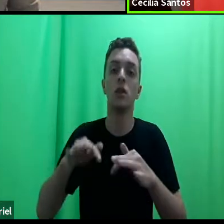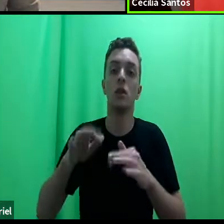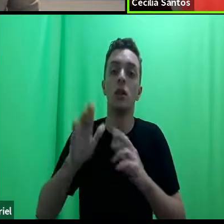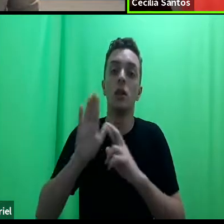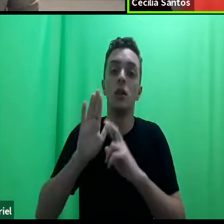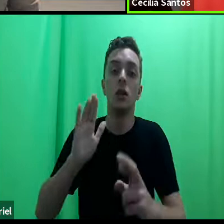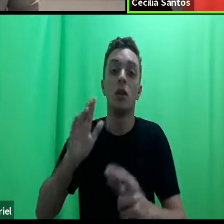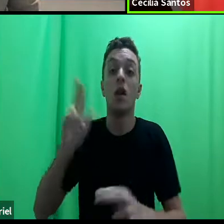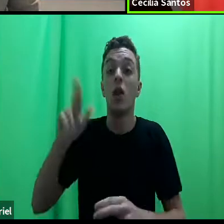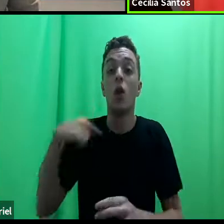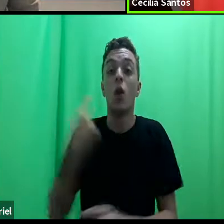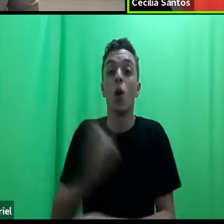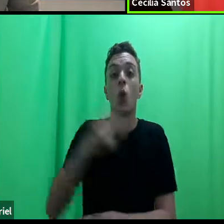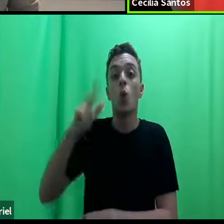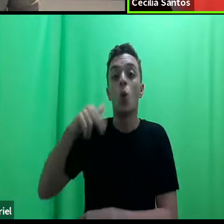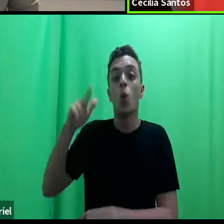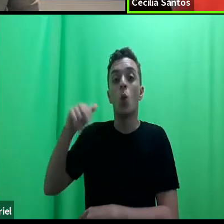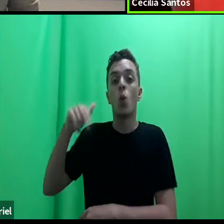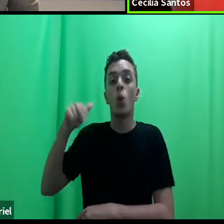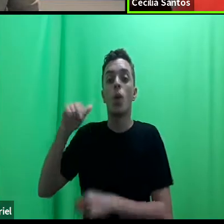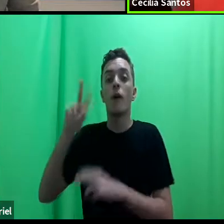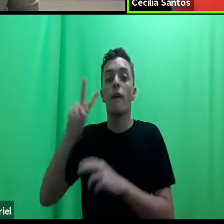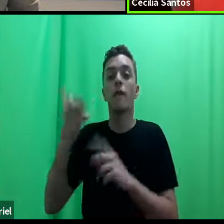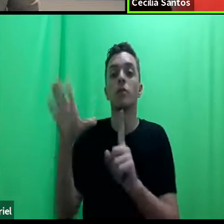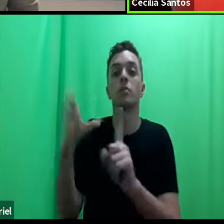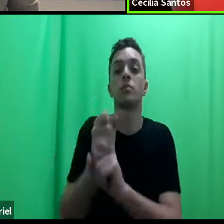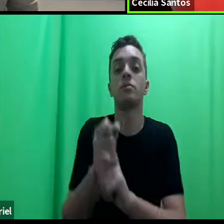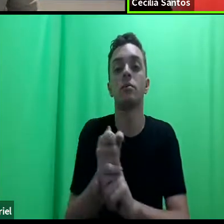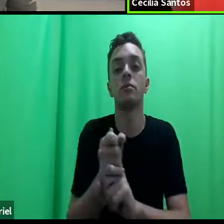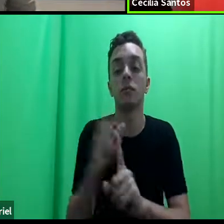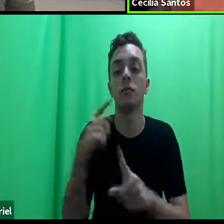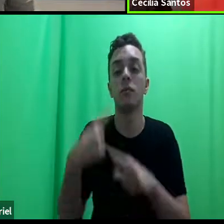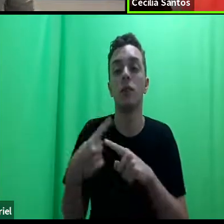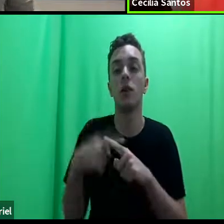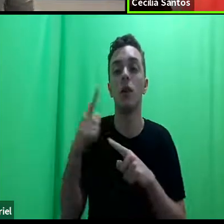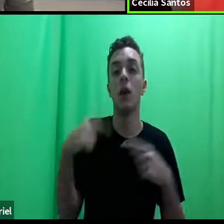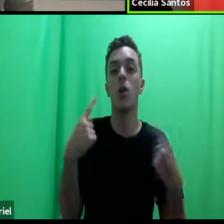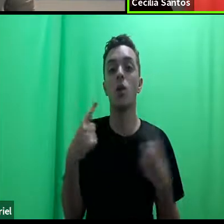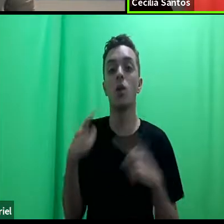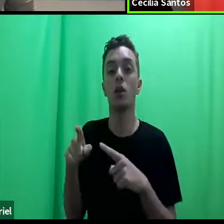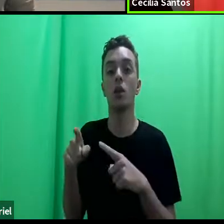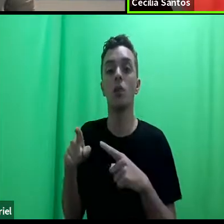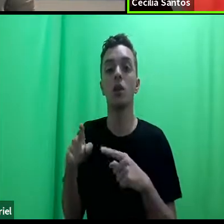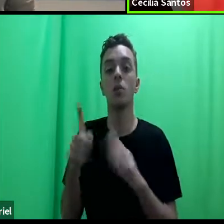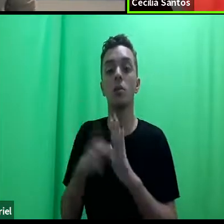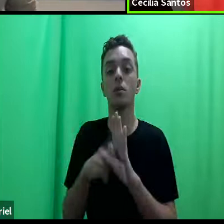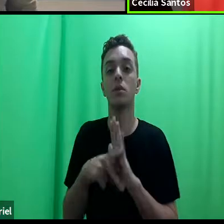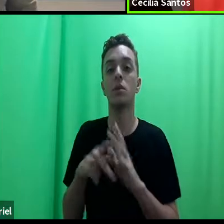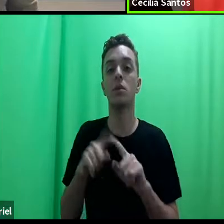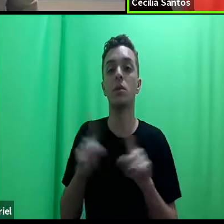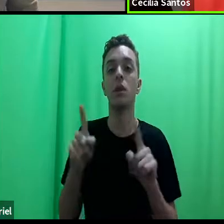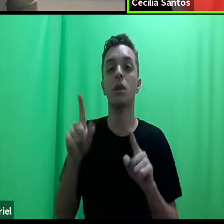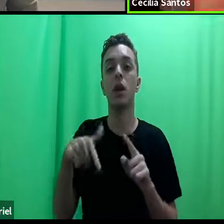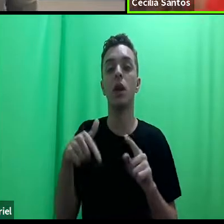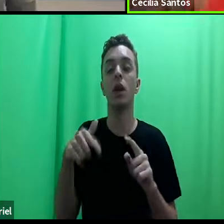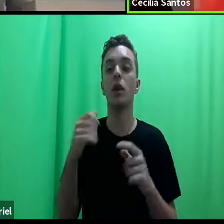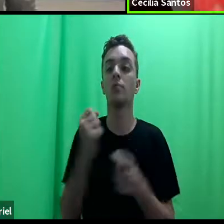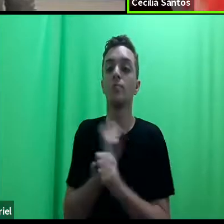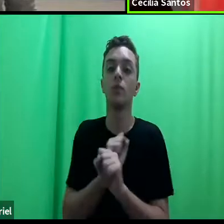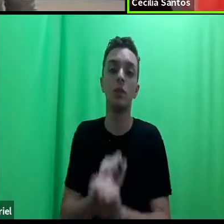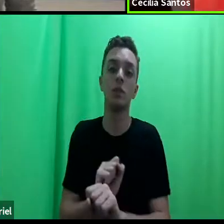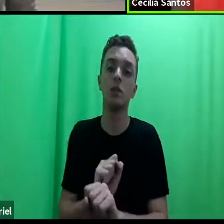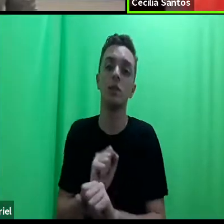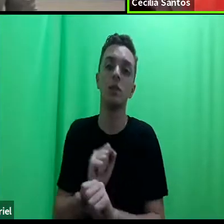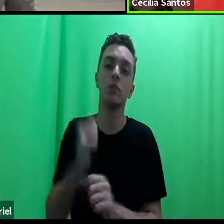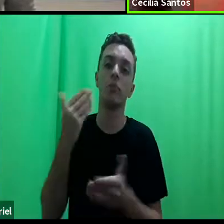alcançado, porque é contrário ao projeto, então, isso é impossível, é perda de tempo. Eu